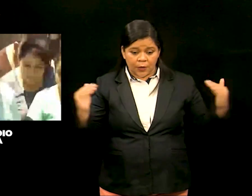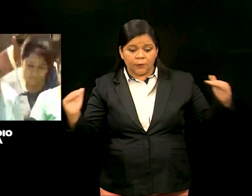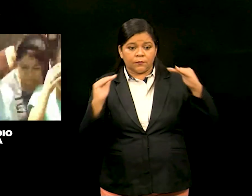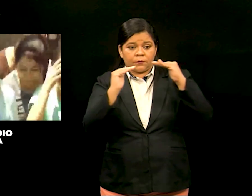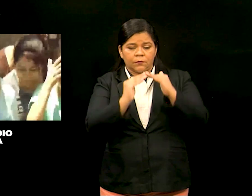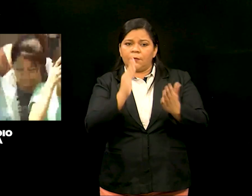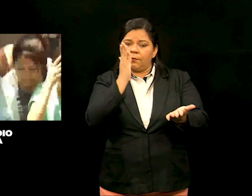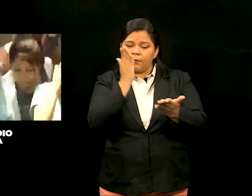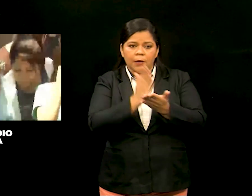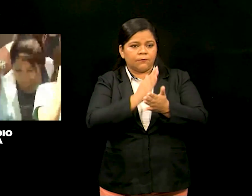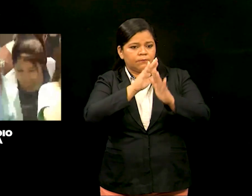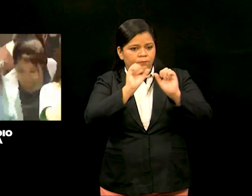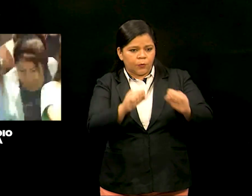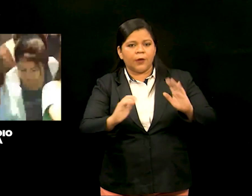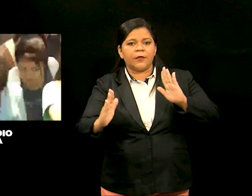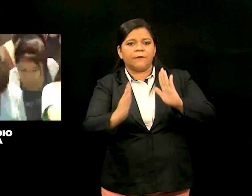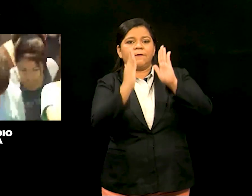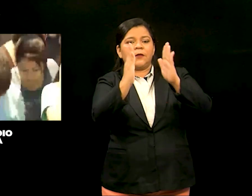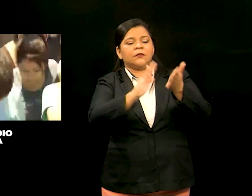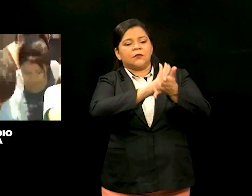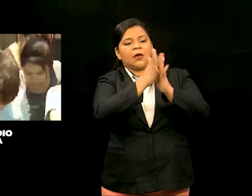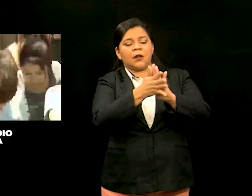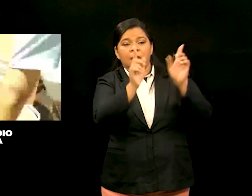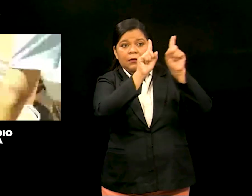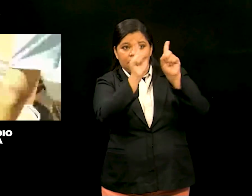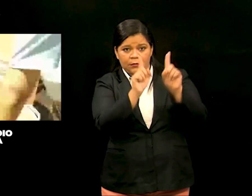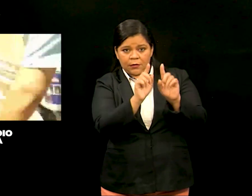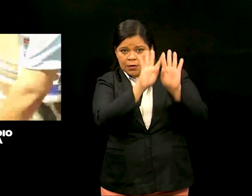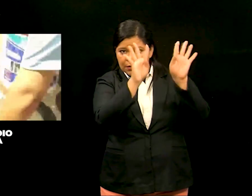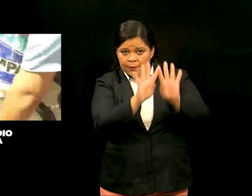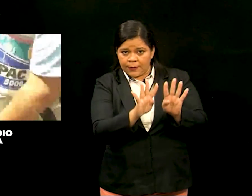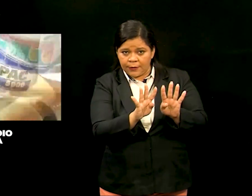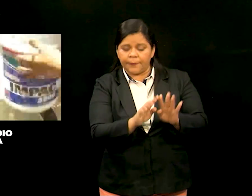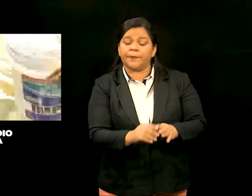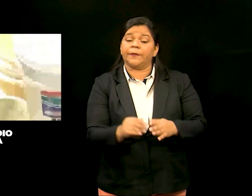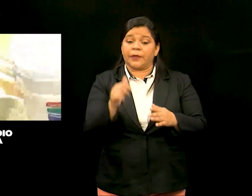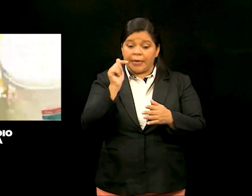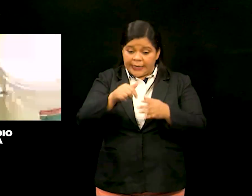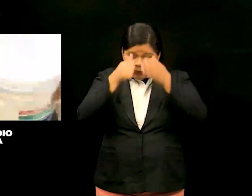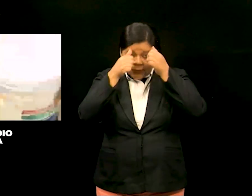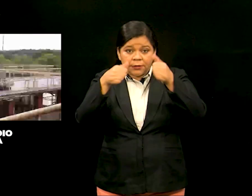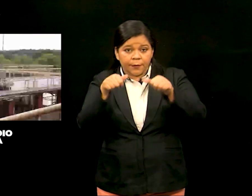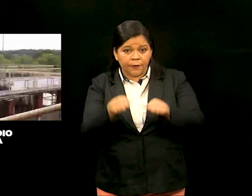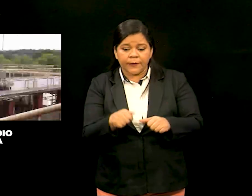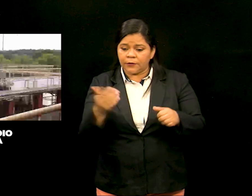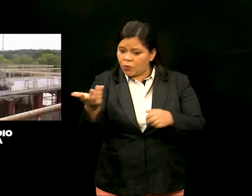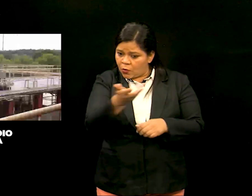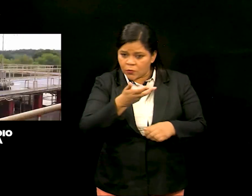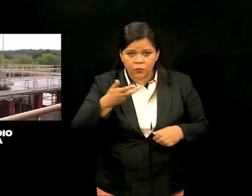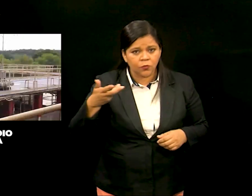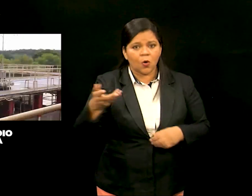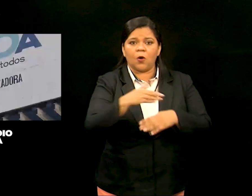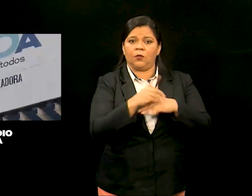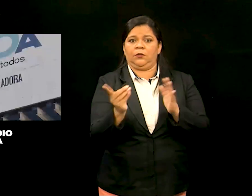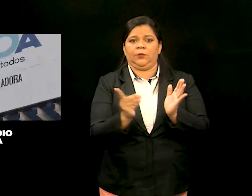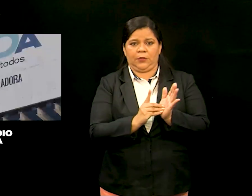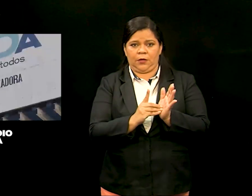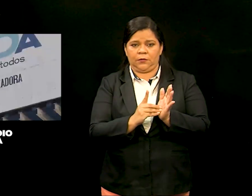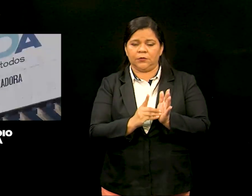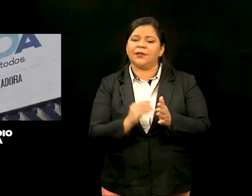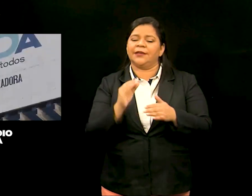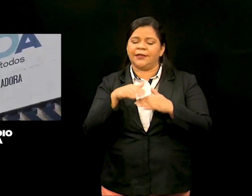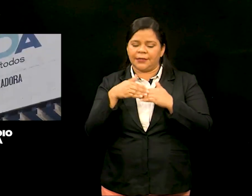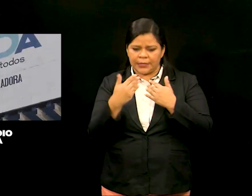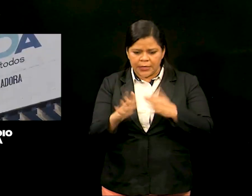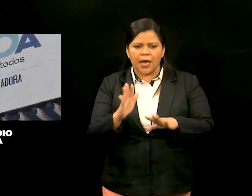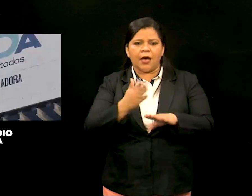y mitigación frente al cambio climático. La aprobación del artículo fue de manera unánime por los diputados, luego